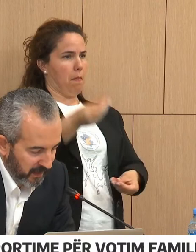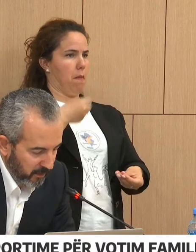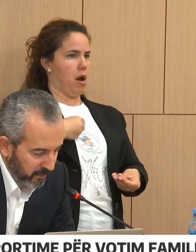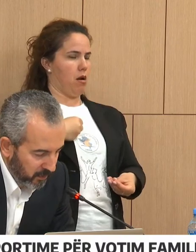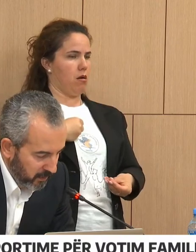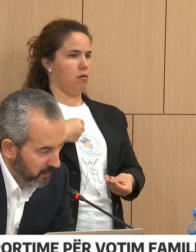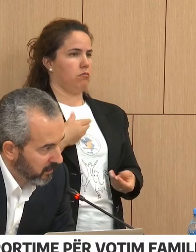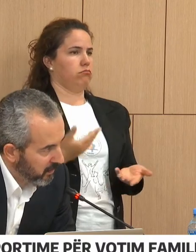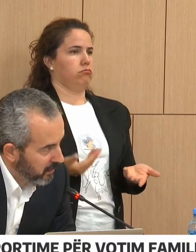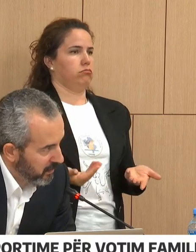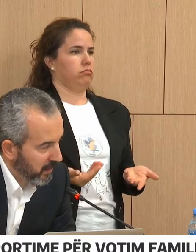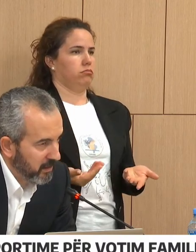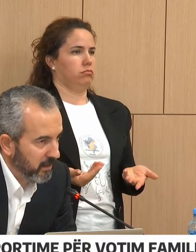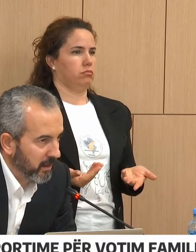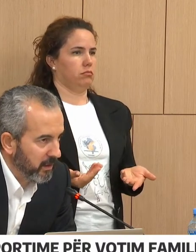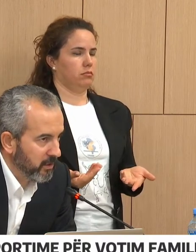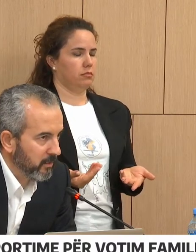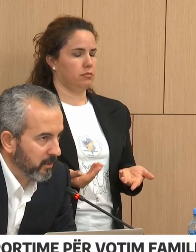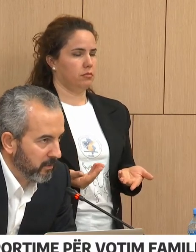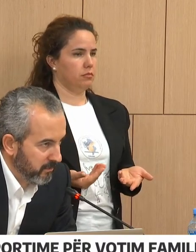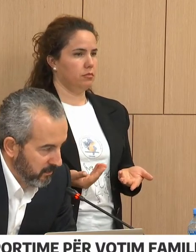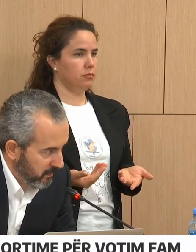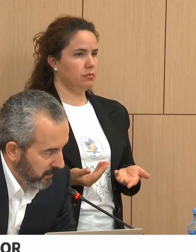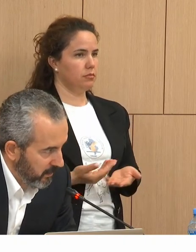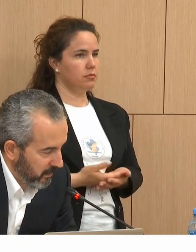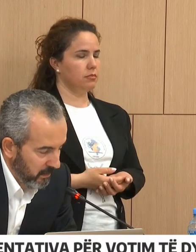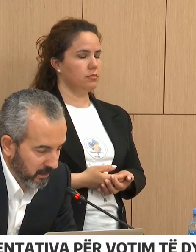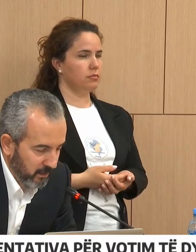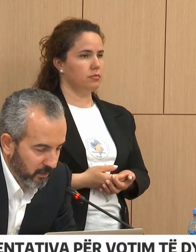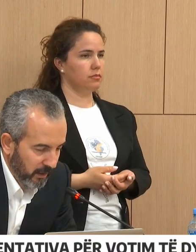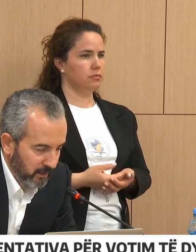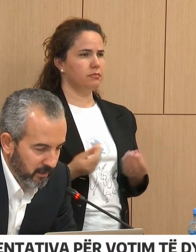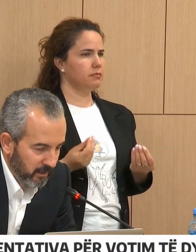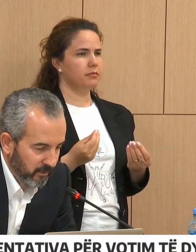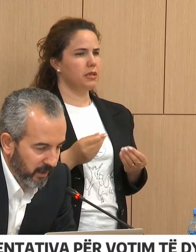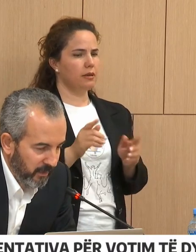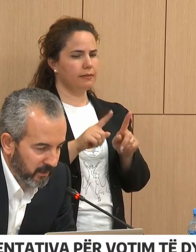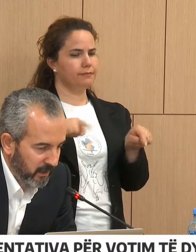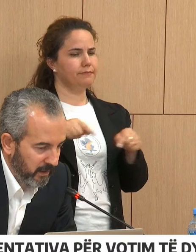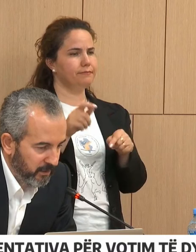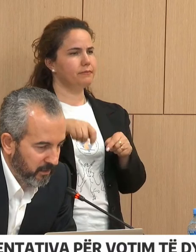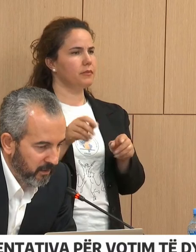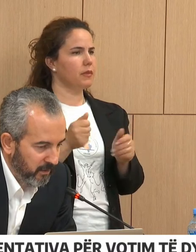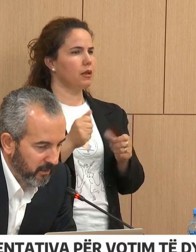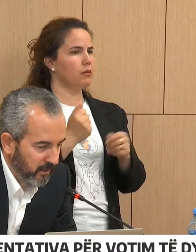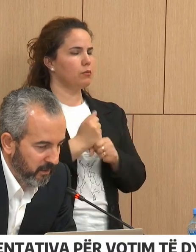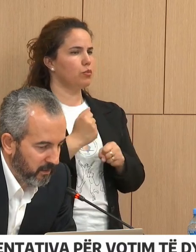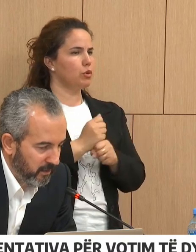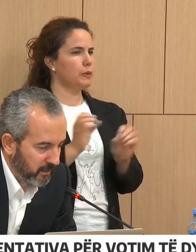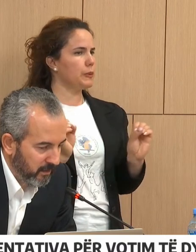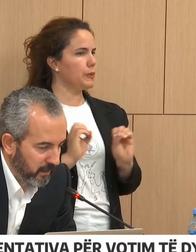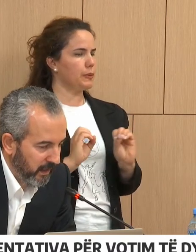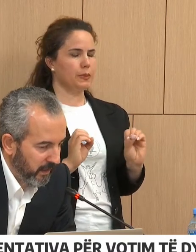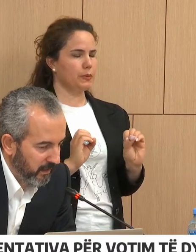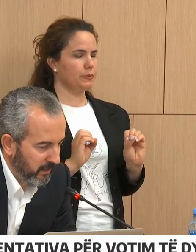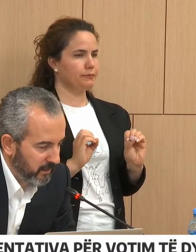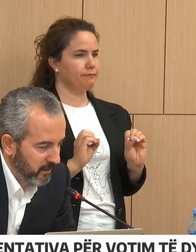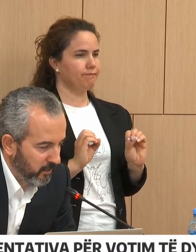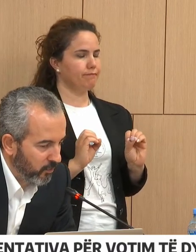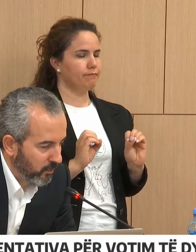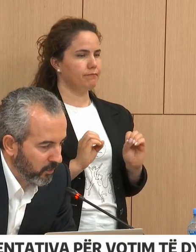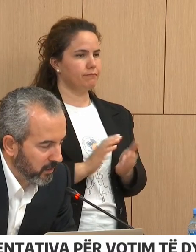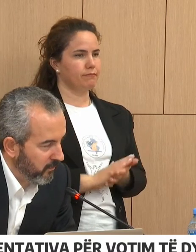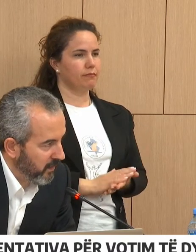ndërës të të interesit të lishën doja të bëhem e dje që ne